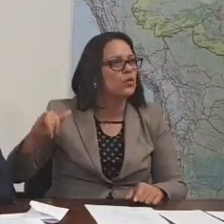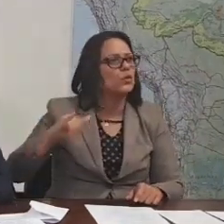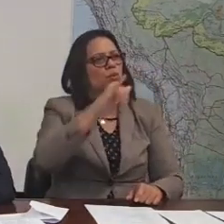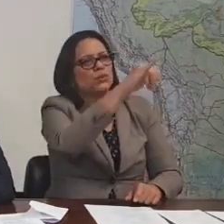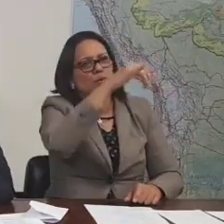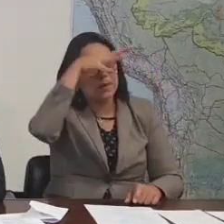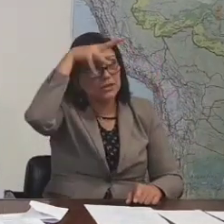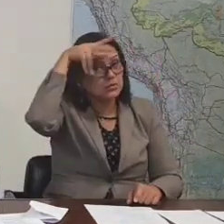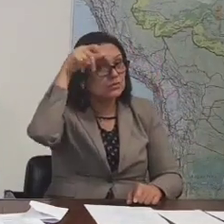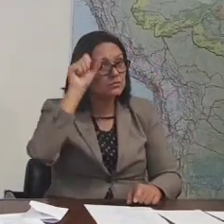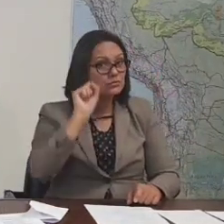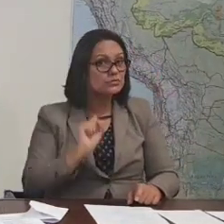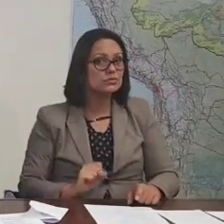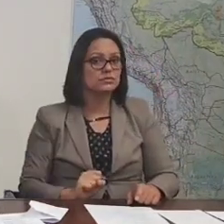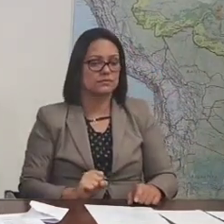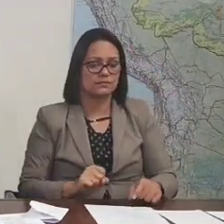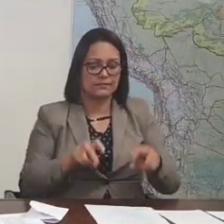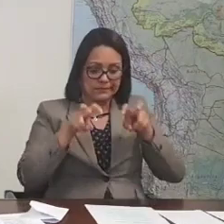Você está na